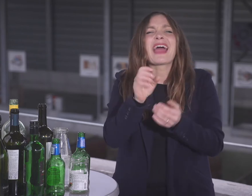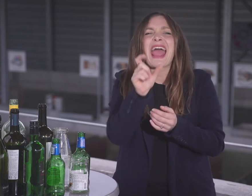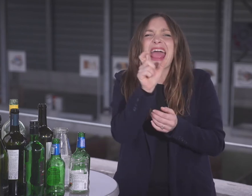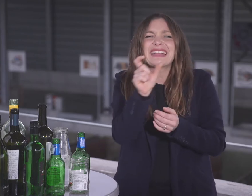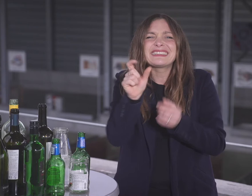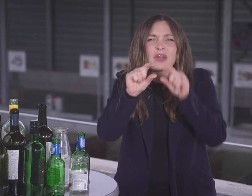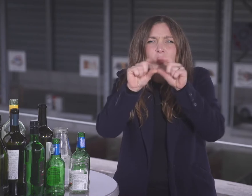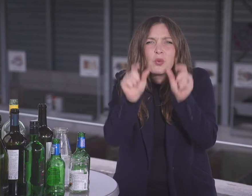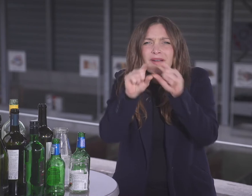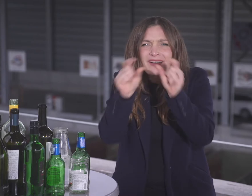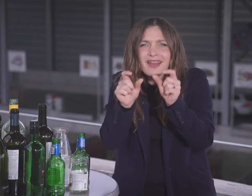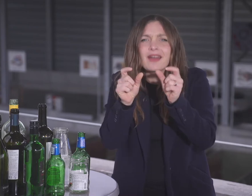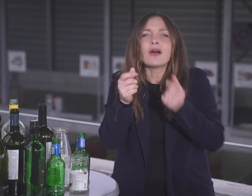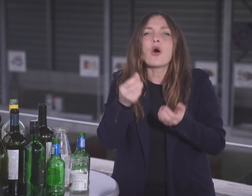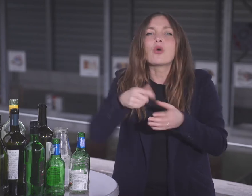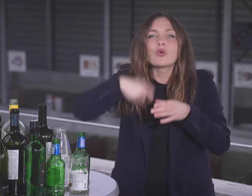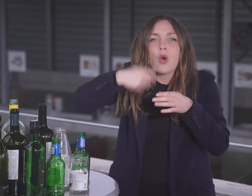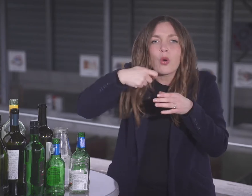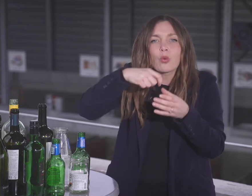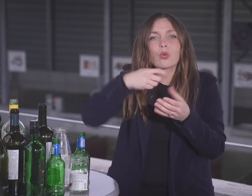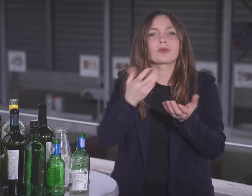Gurken, Joghurt oder Konfitüregläser.